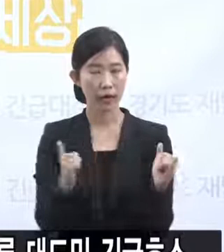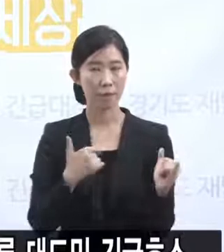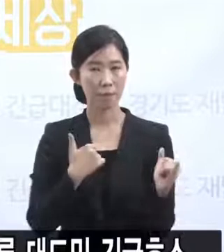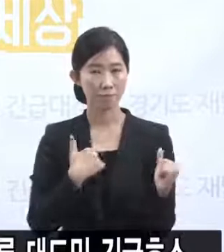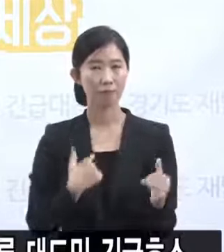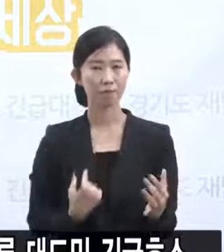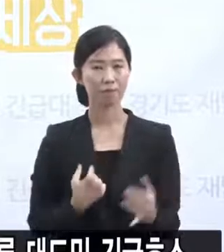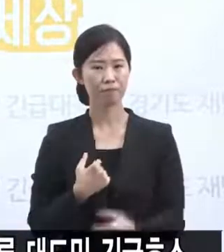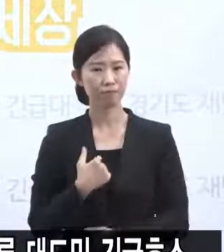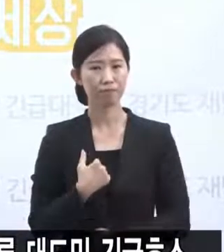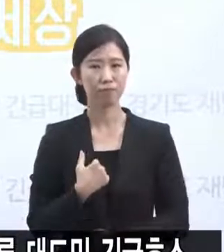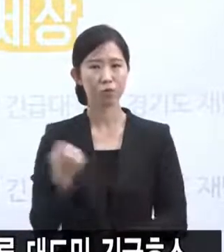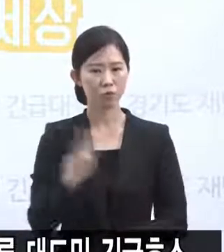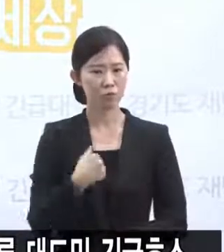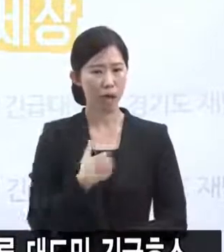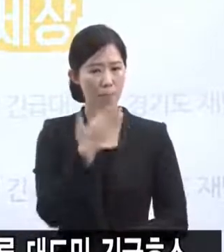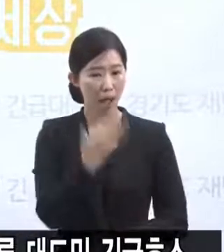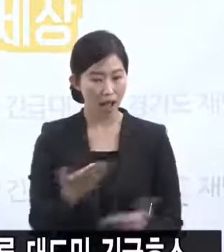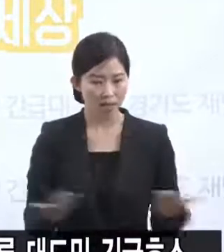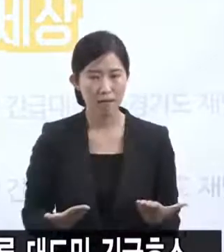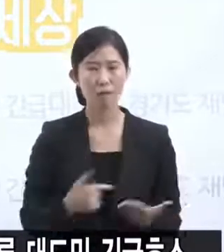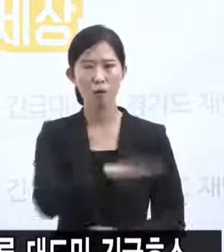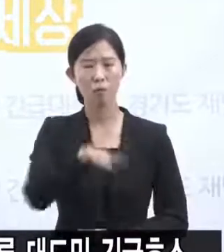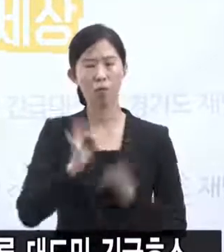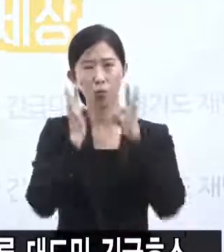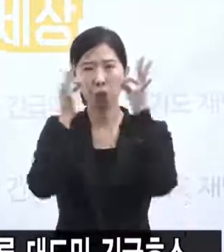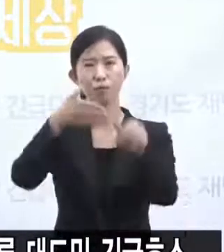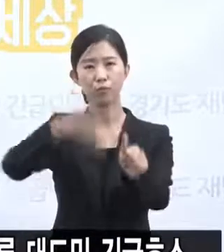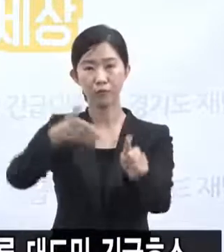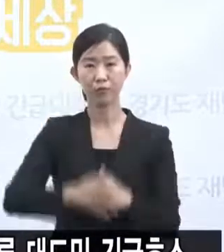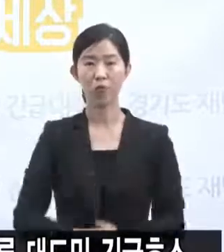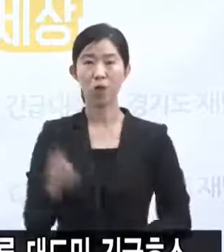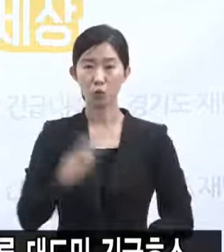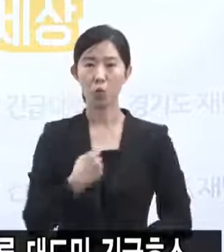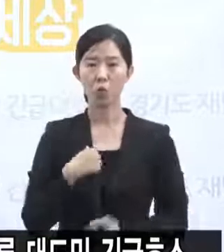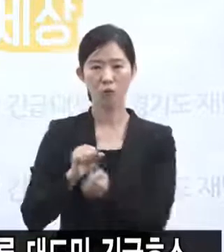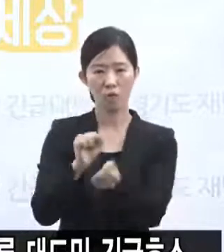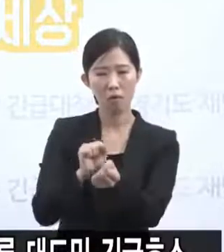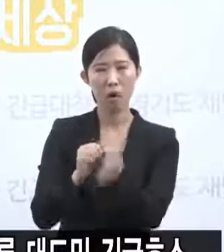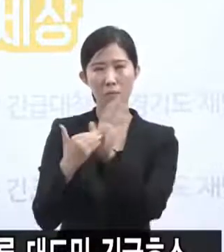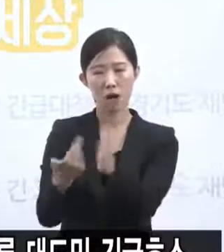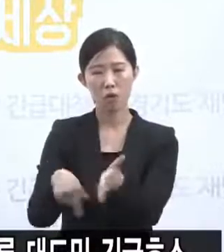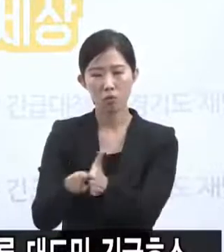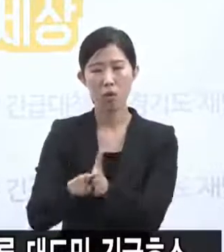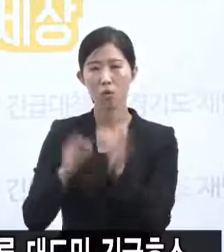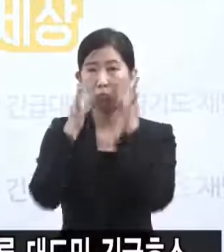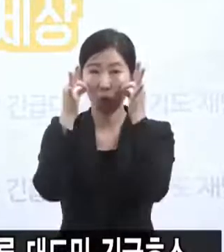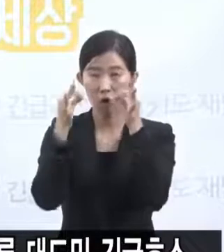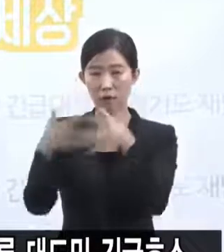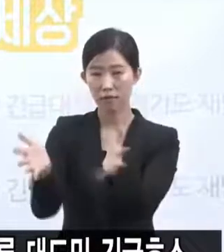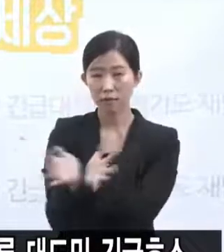최선을 다해 주시길 부탁드립니다. 또 방역당국을 믿으며 방역행정에